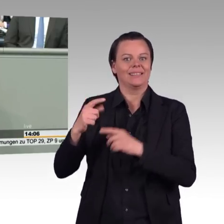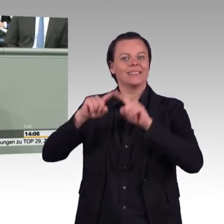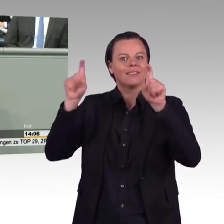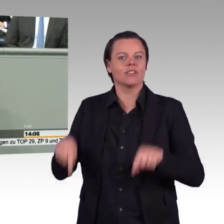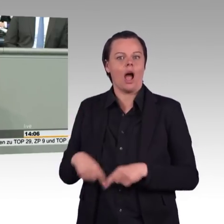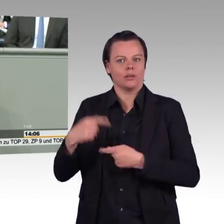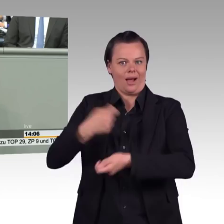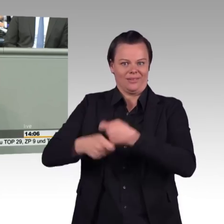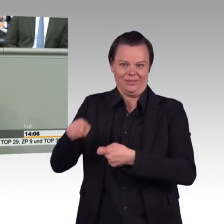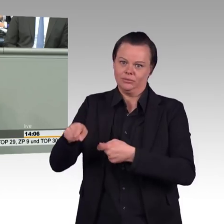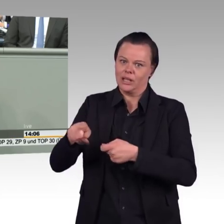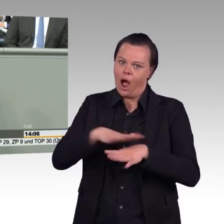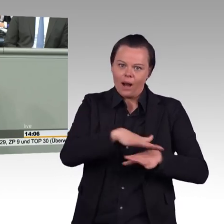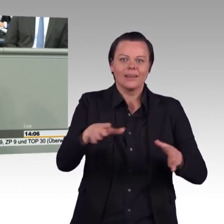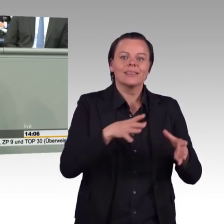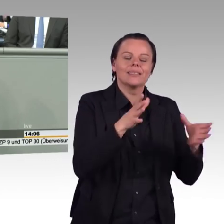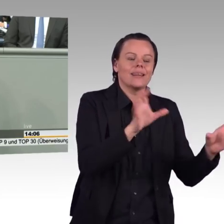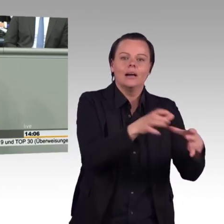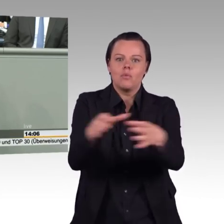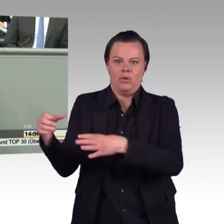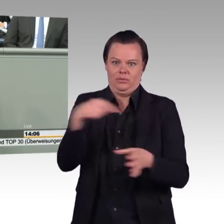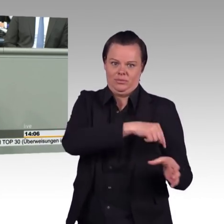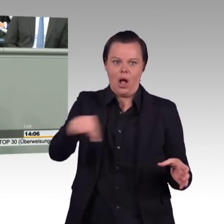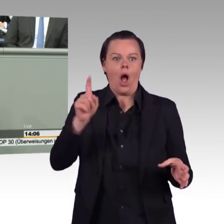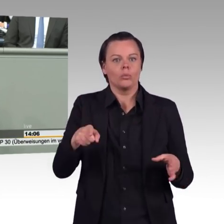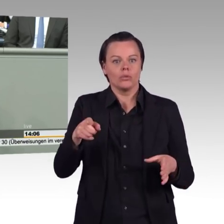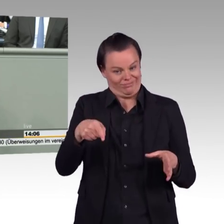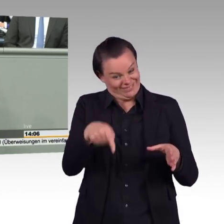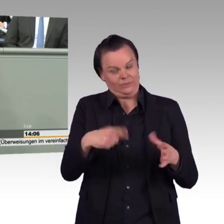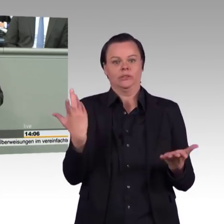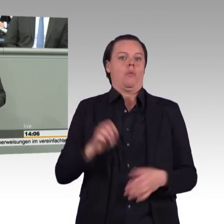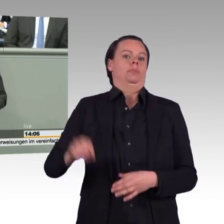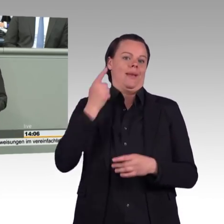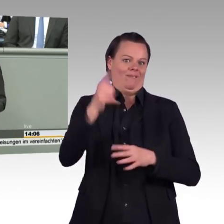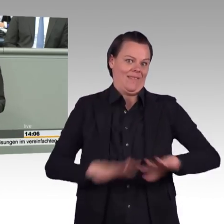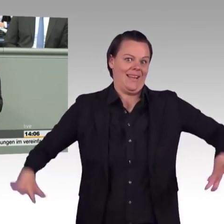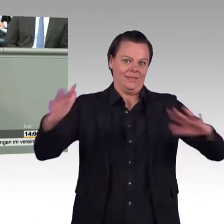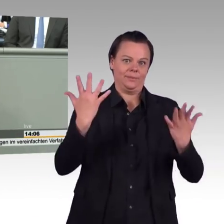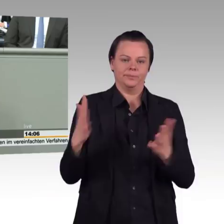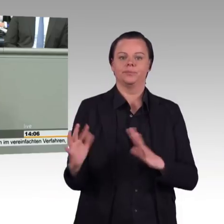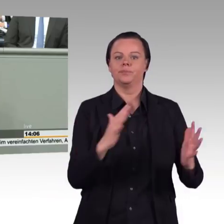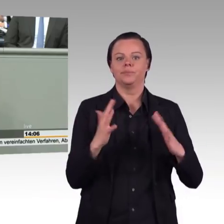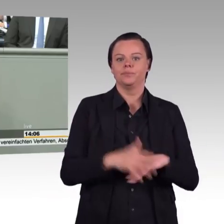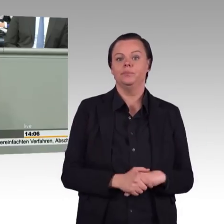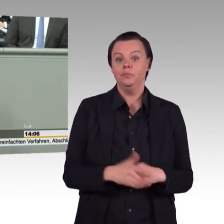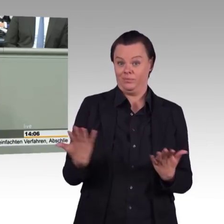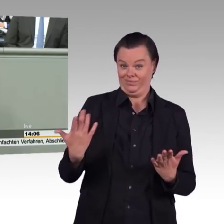in unsere Forschungszentren und Universitäten in diesen Sektoren. Das ist allemal besser, liebe Bundesregierung, als zu riskieren, eine